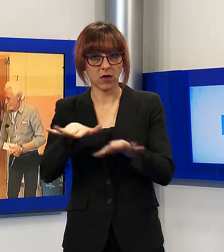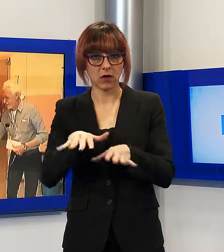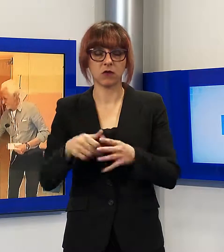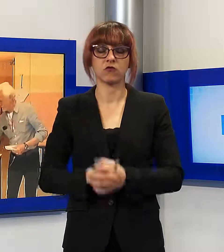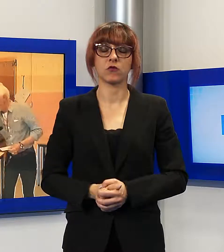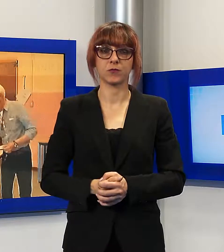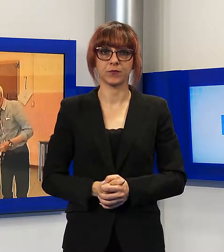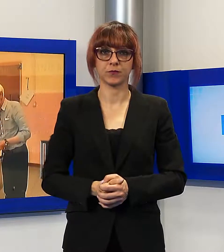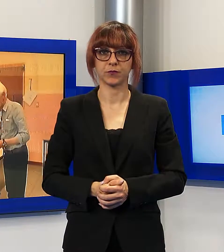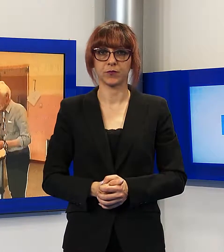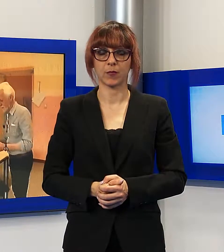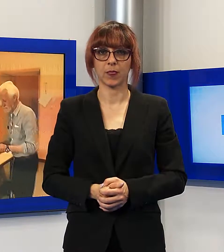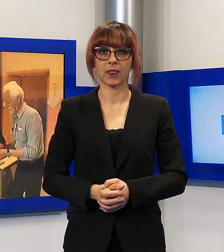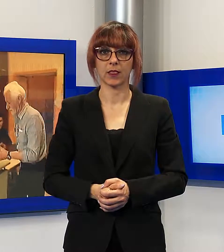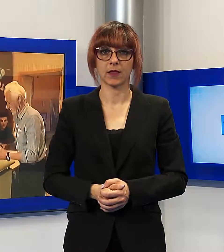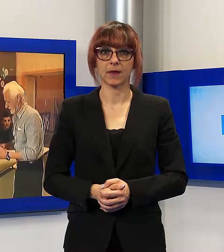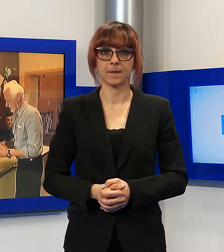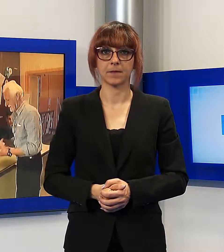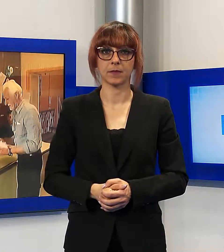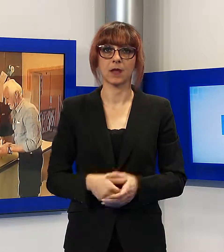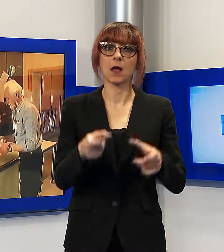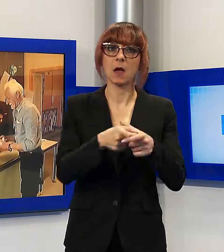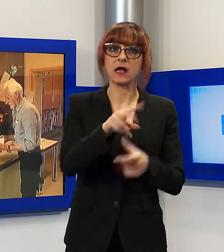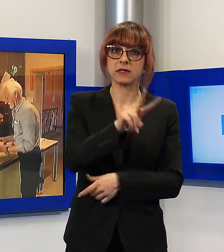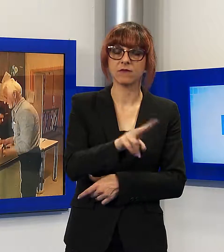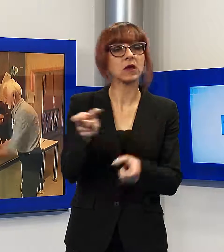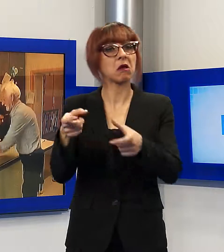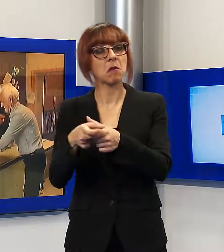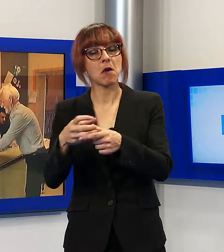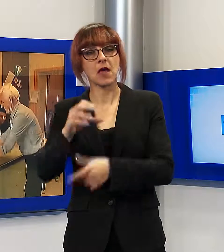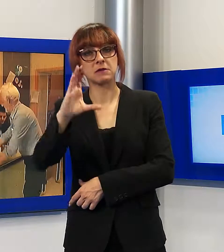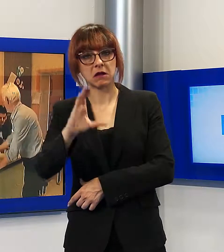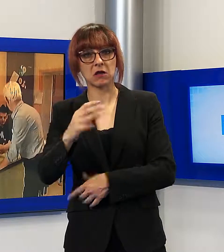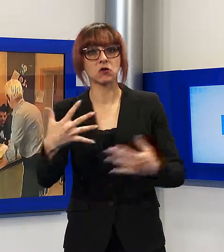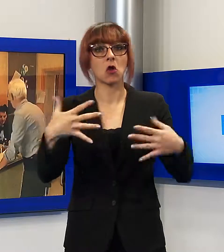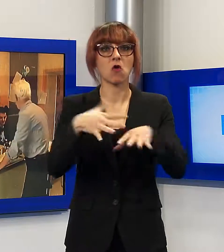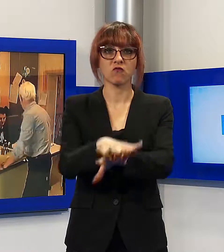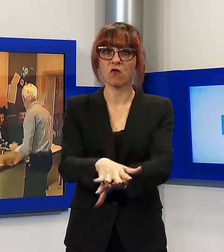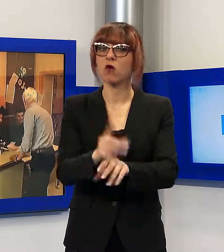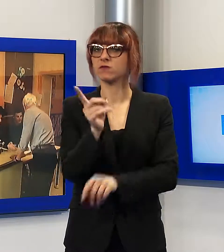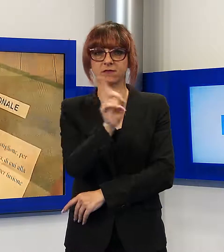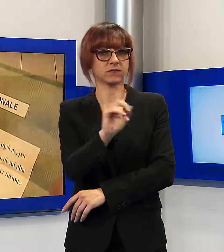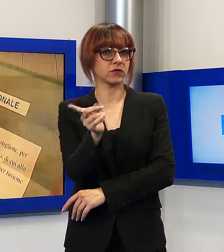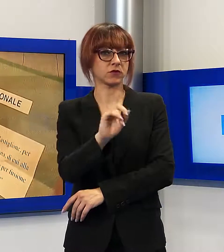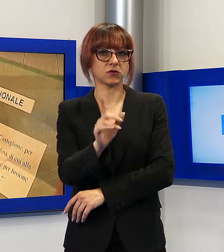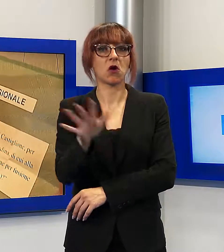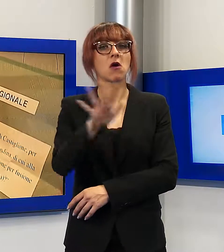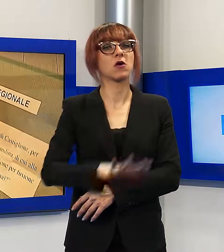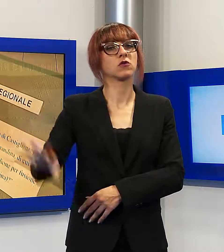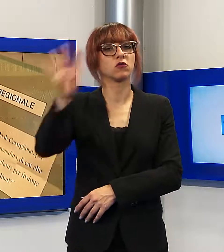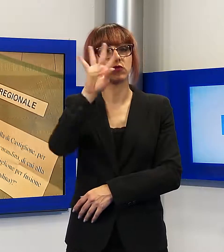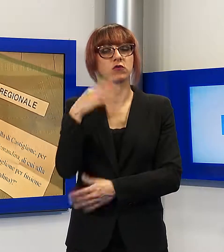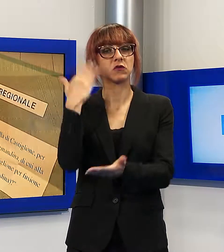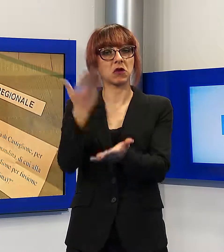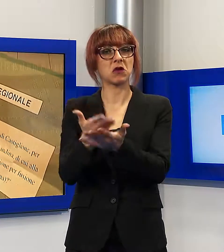Villa e Castiglione non si fonderanno alla luce dei risultati del referendum, la regione toscana ha definitivamente respinto la